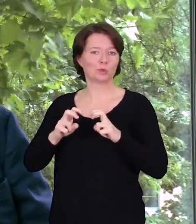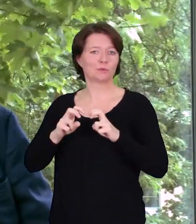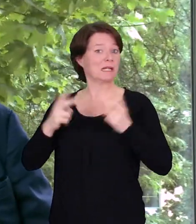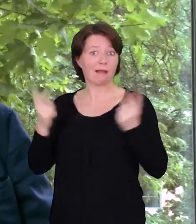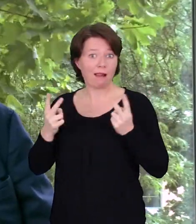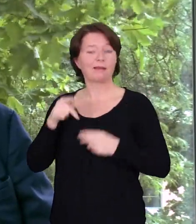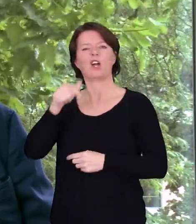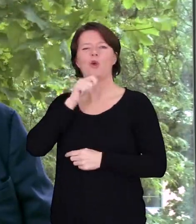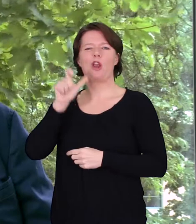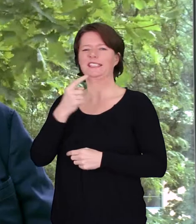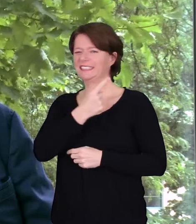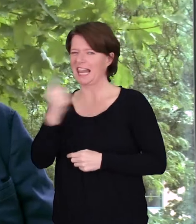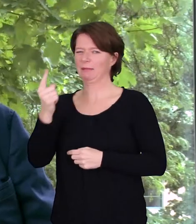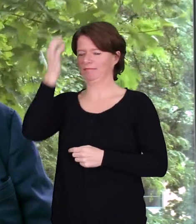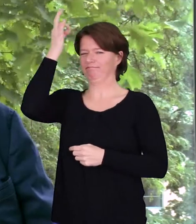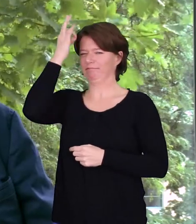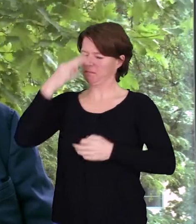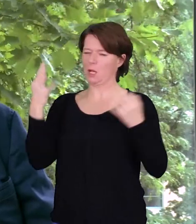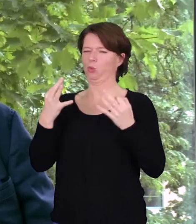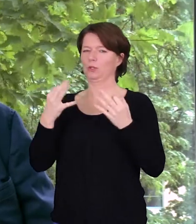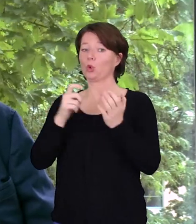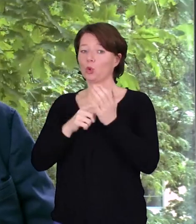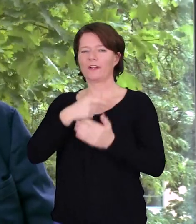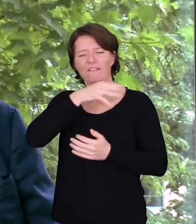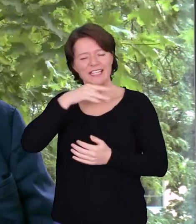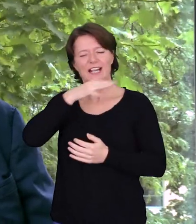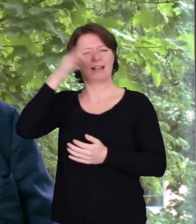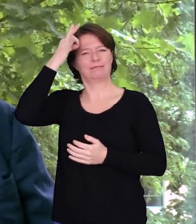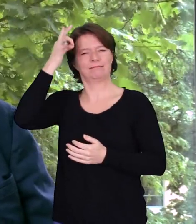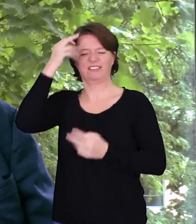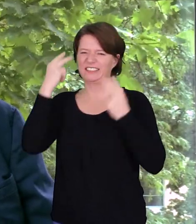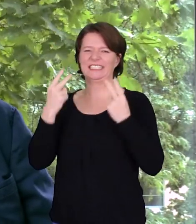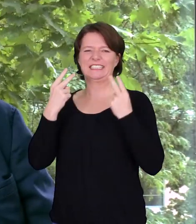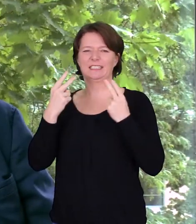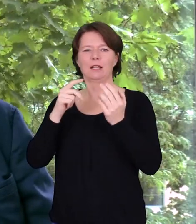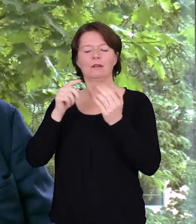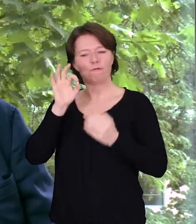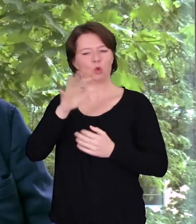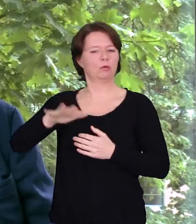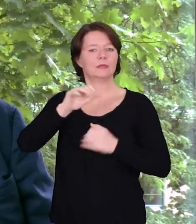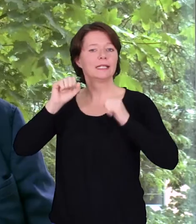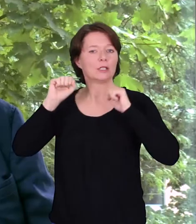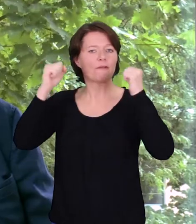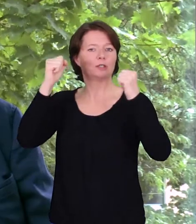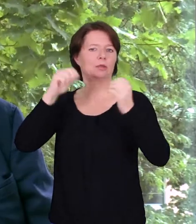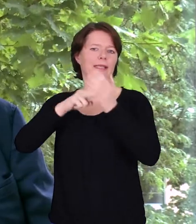technologische wie soziale Innovationen in der Industrie, weil dort die entscheidenden Veränderungen